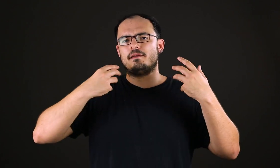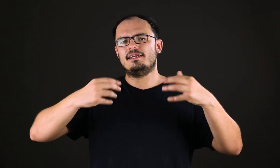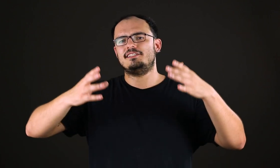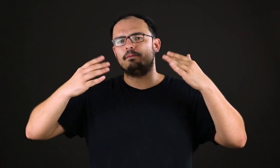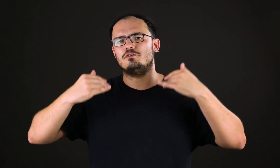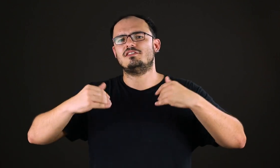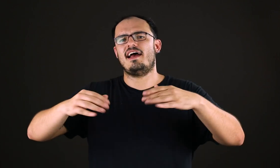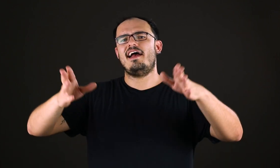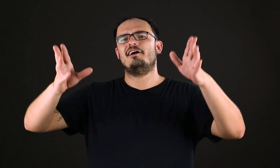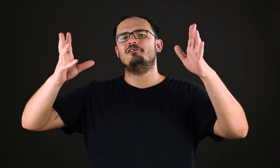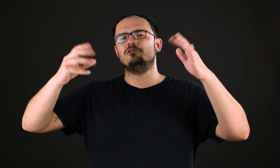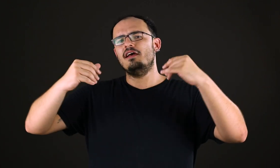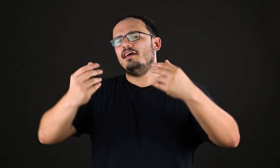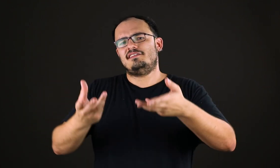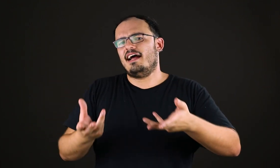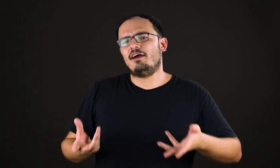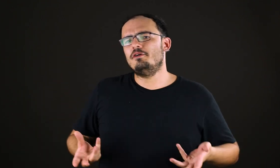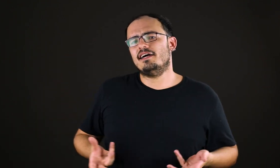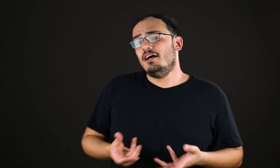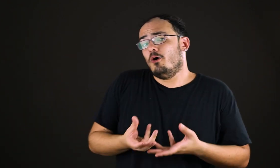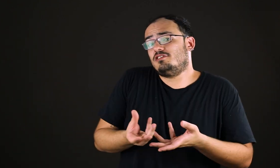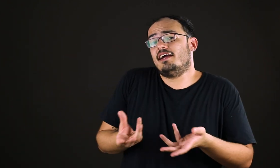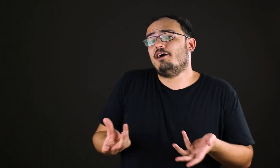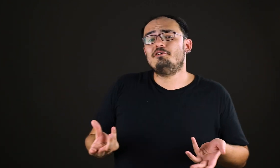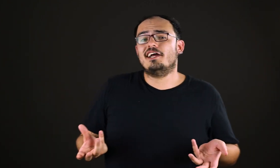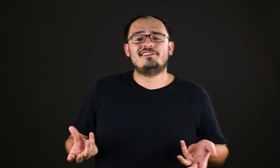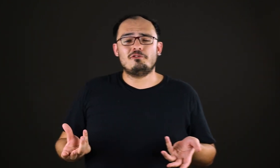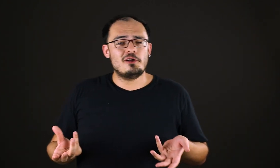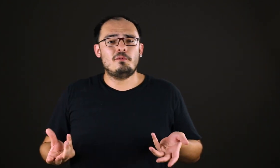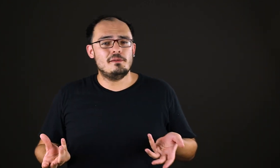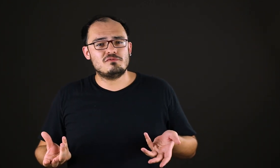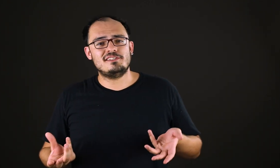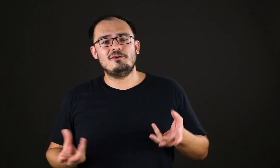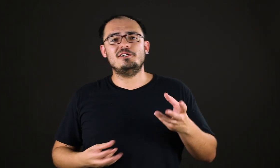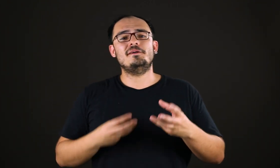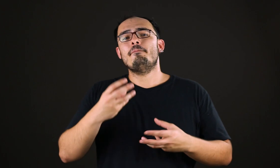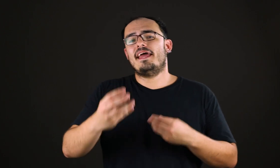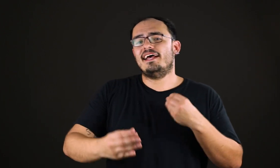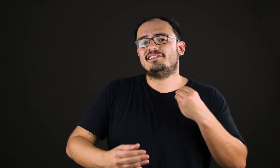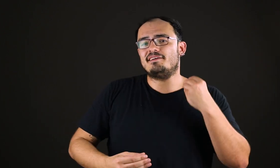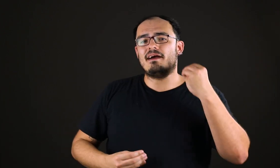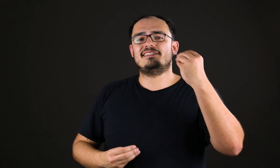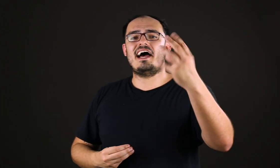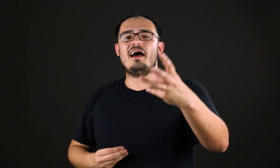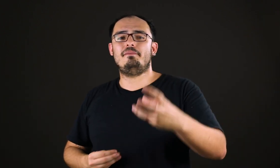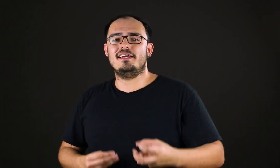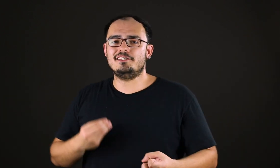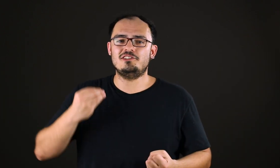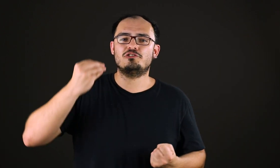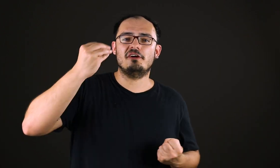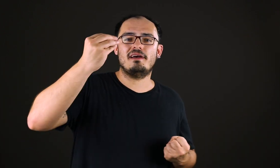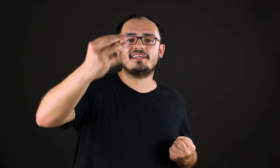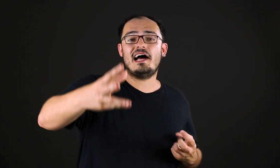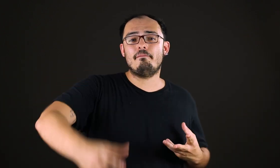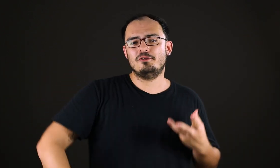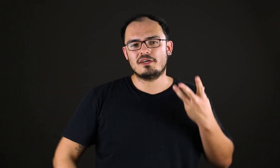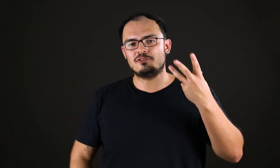permanecia por séculos? Será que a única, ou será que a única arquitetura que podemos fazer hoje é essa mais rápida, que se destrói mais rápido, que é